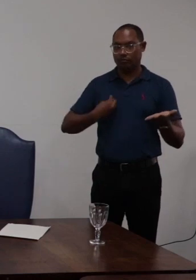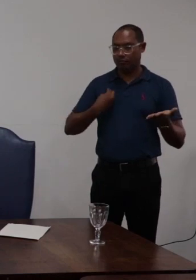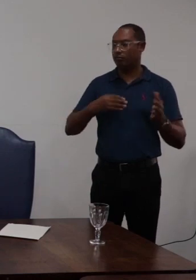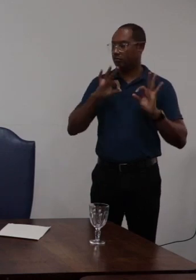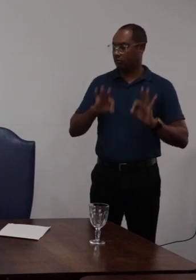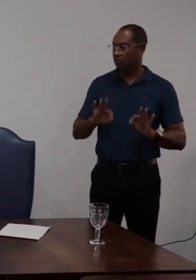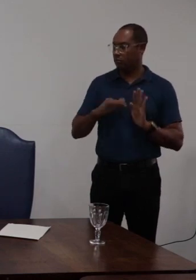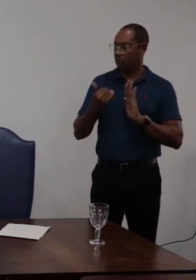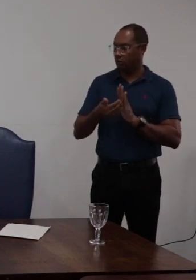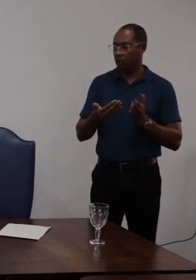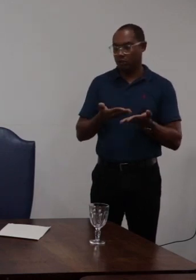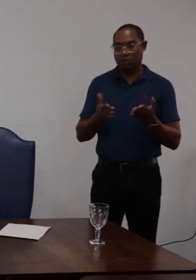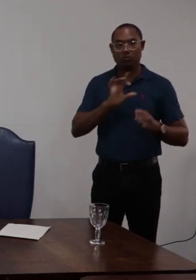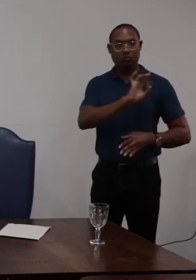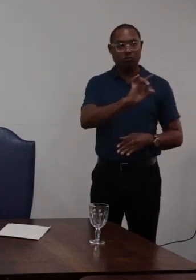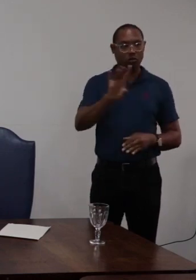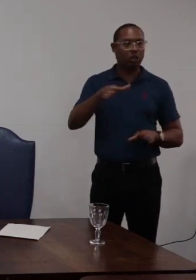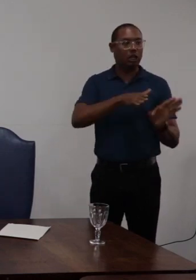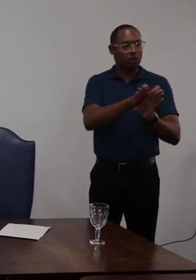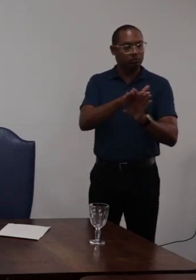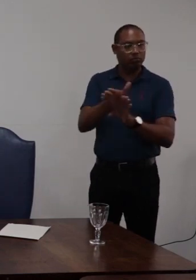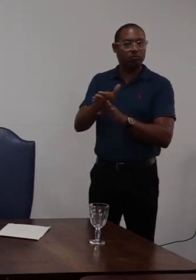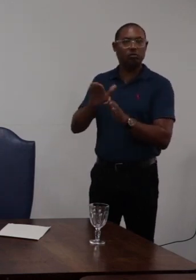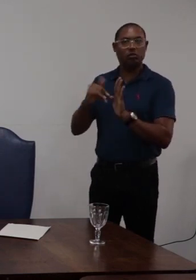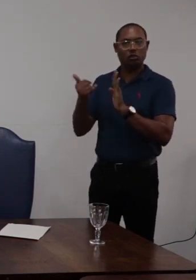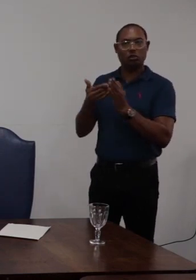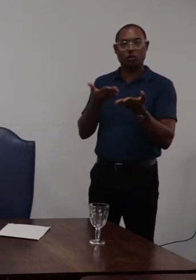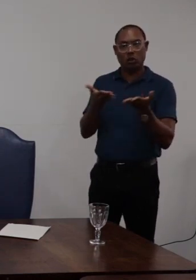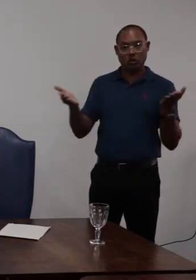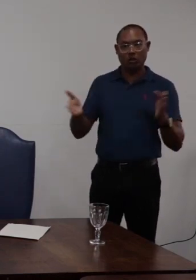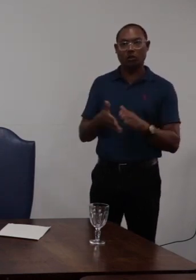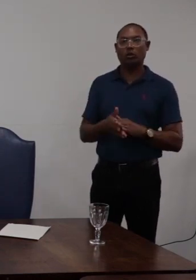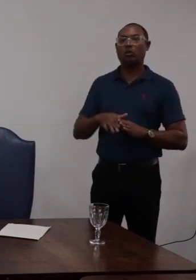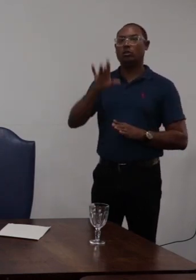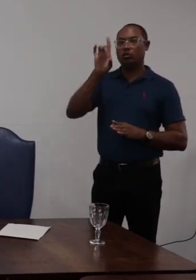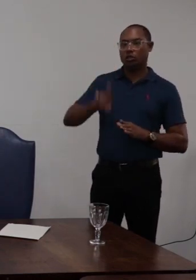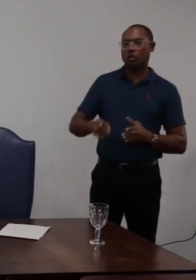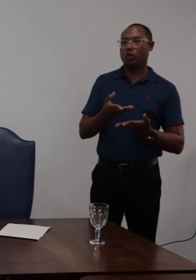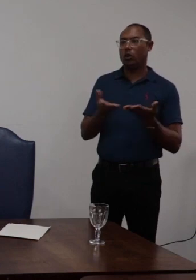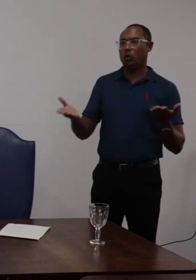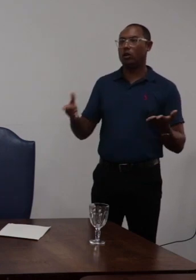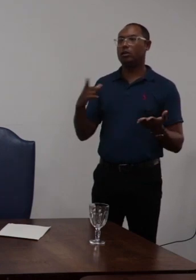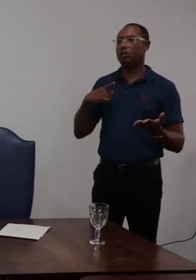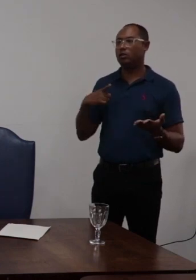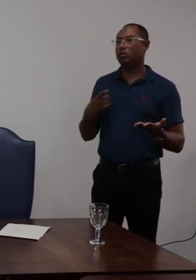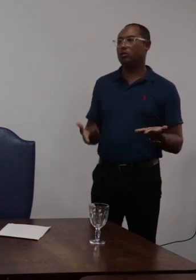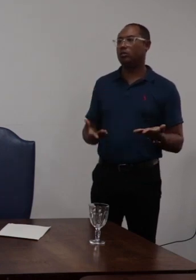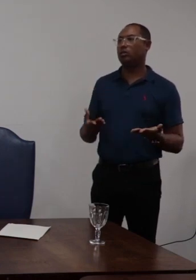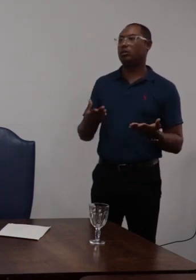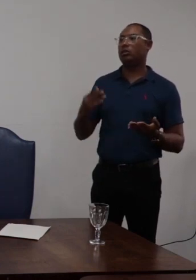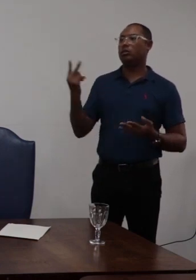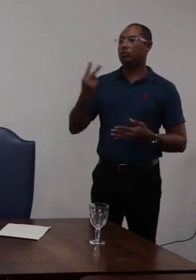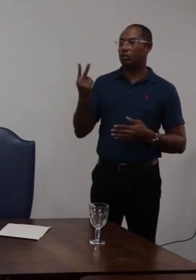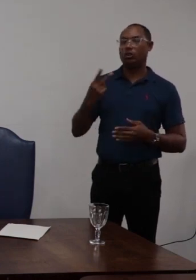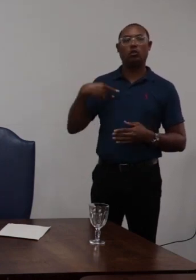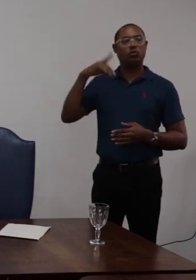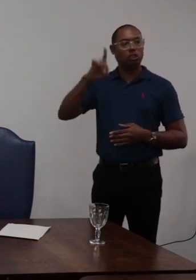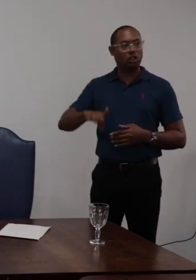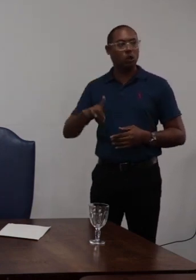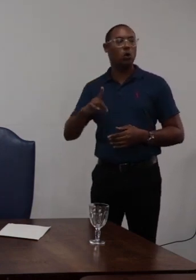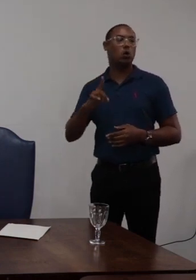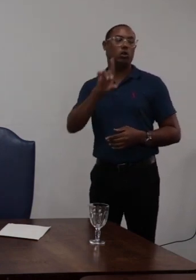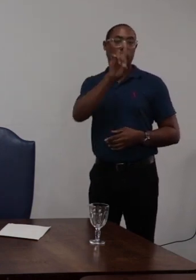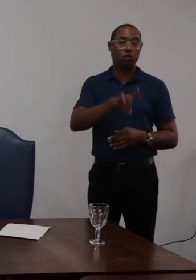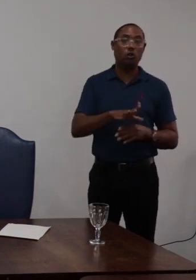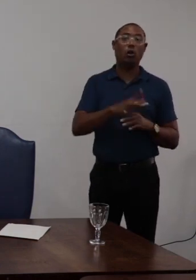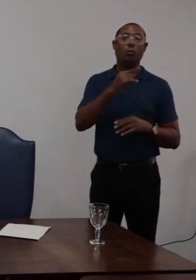de cada conselheiro e conselheira diretor diretora vice-diretora vice-diretor